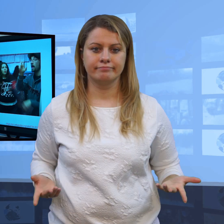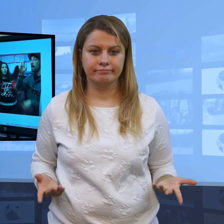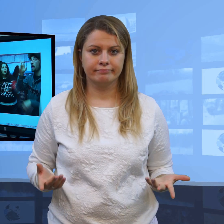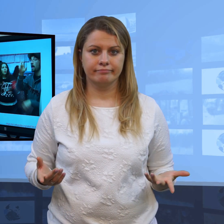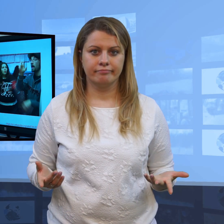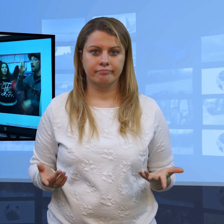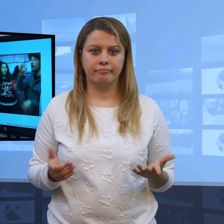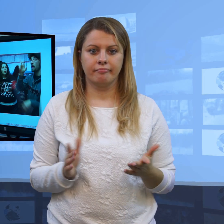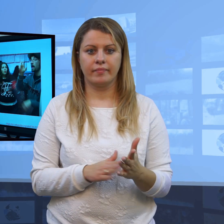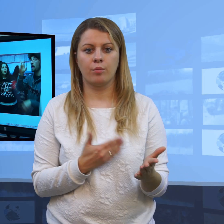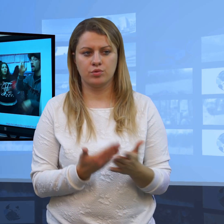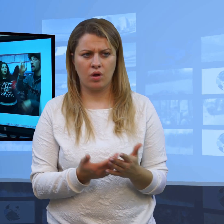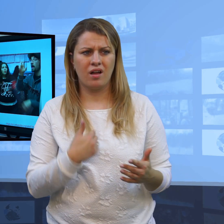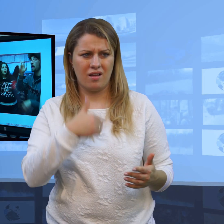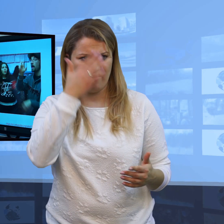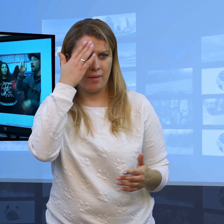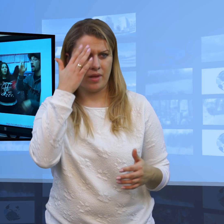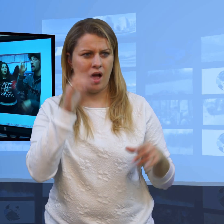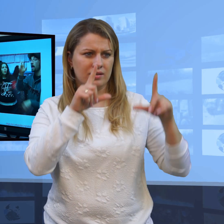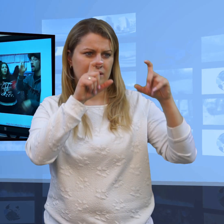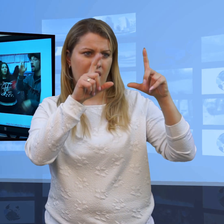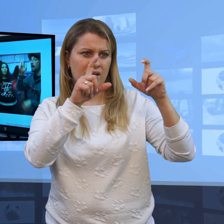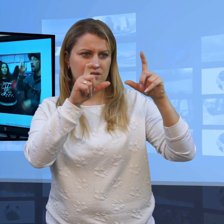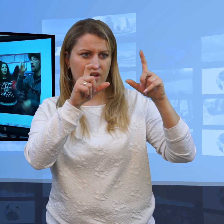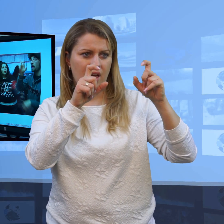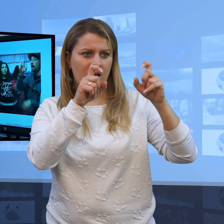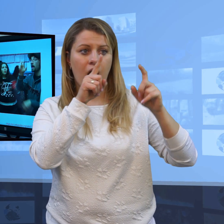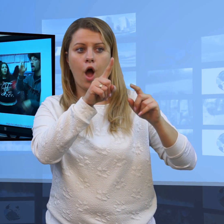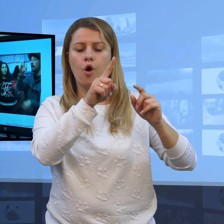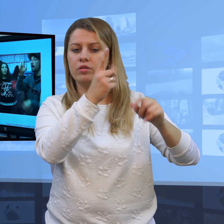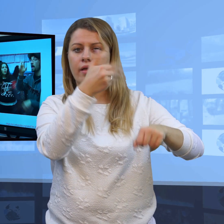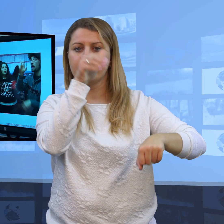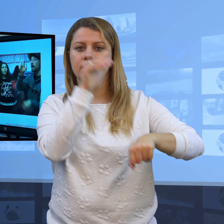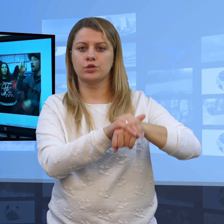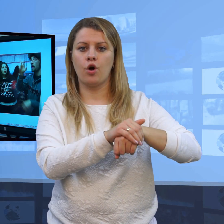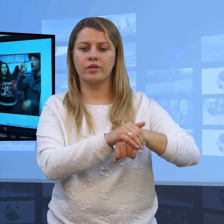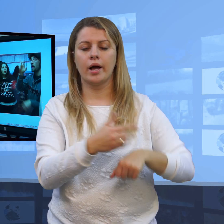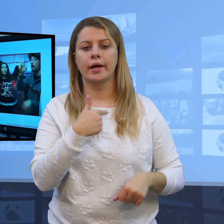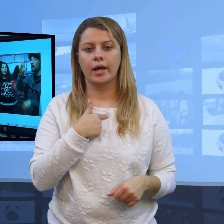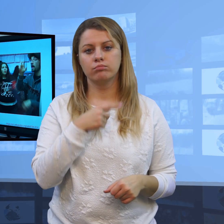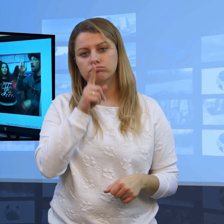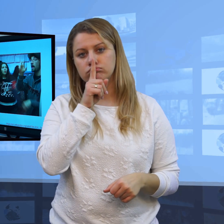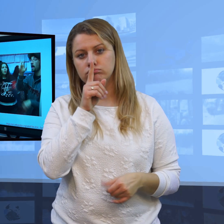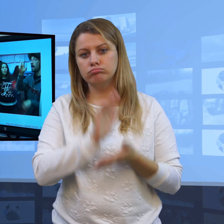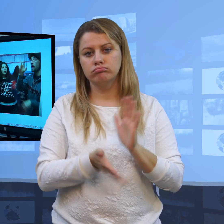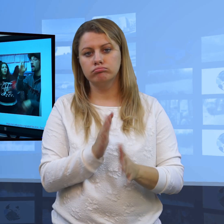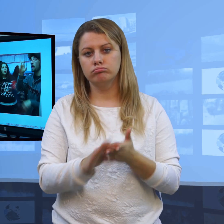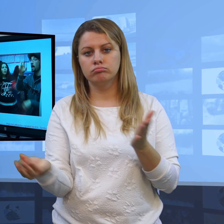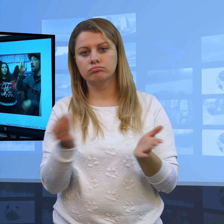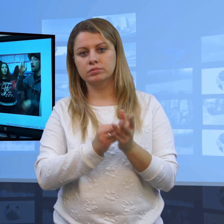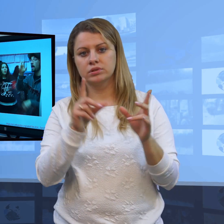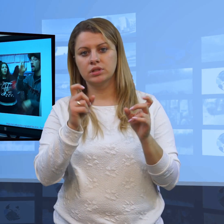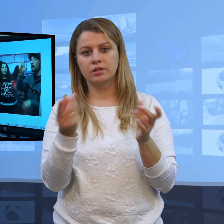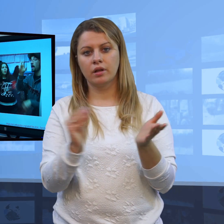nawet jeżeli ta osoba bierze, że jesteś dziennikarzem, nie wolno Ci przekazać informacji,